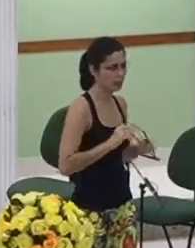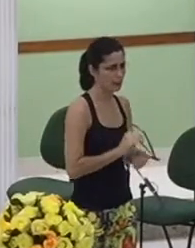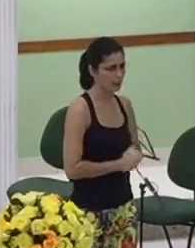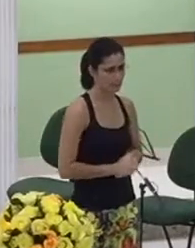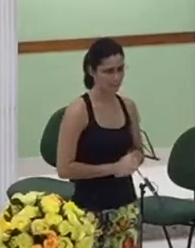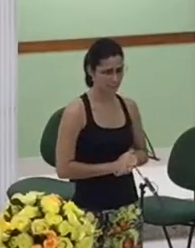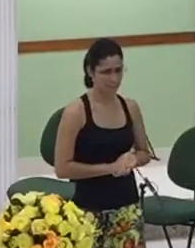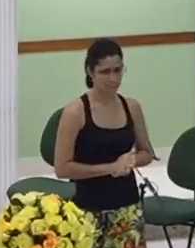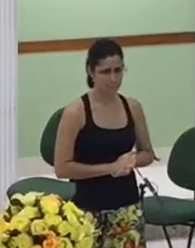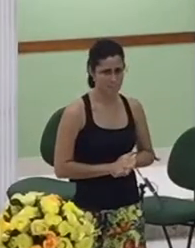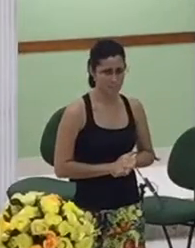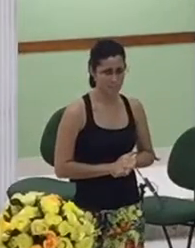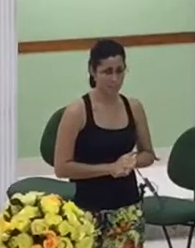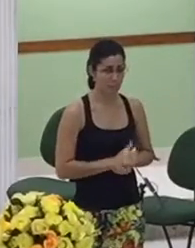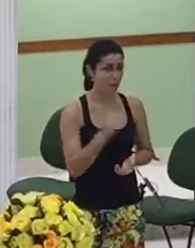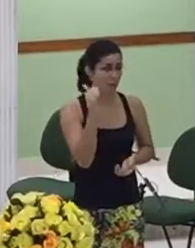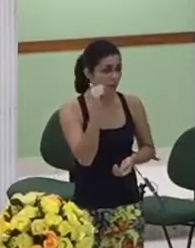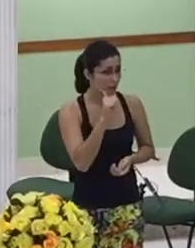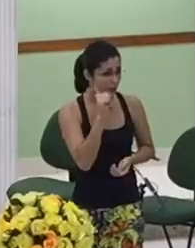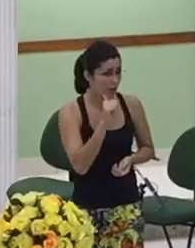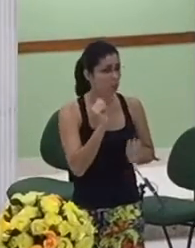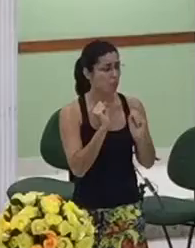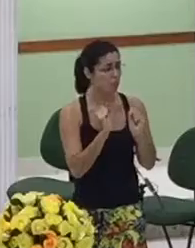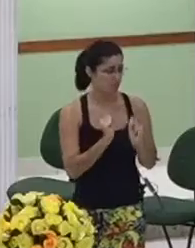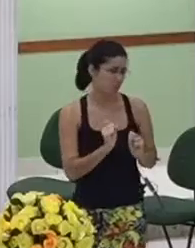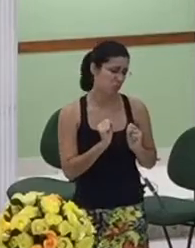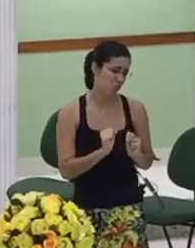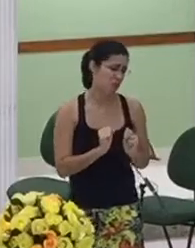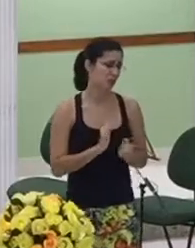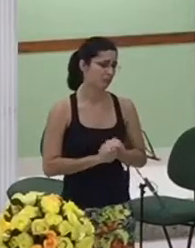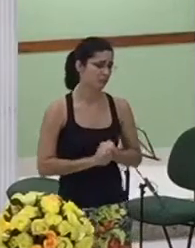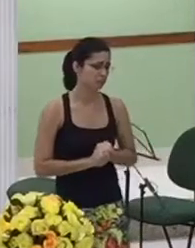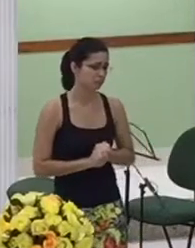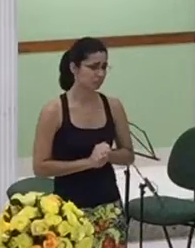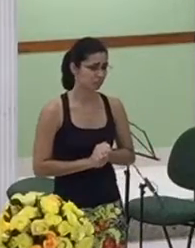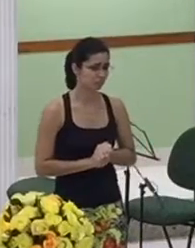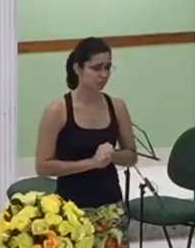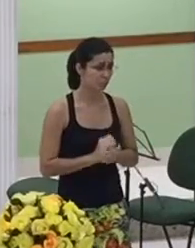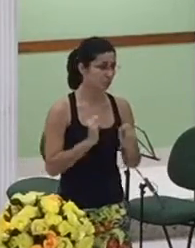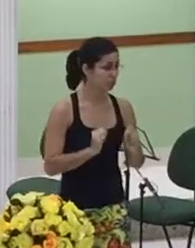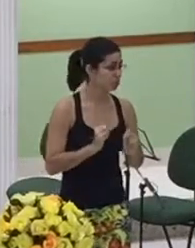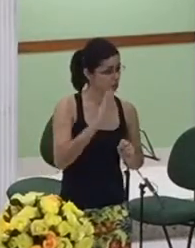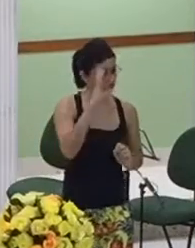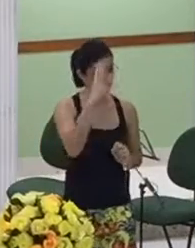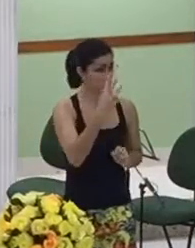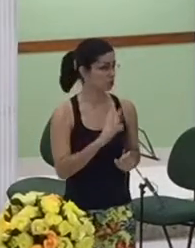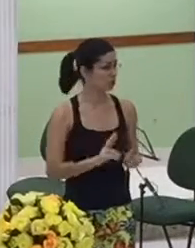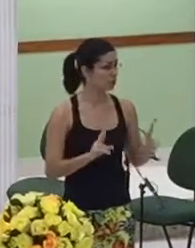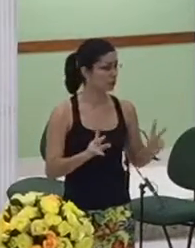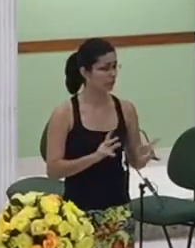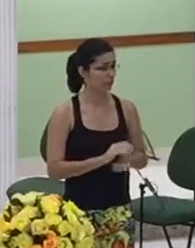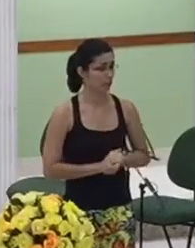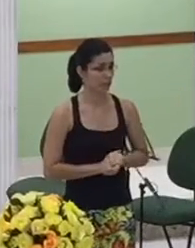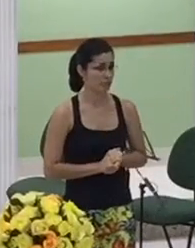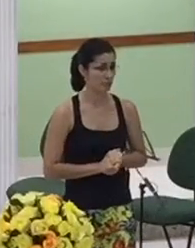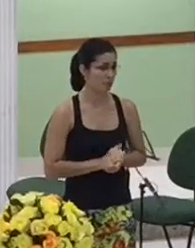ela podia ter feito um discurso de vítima da sociedade ela podia ter